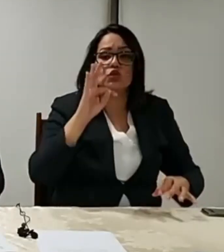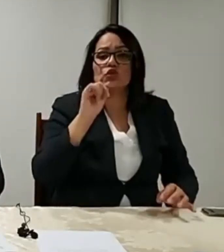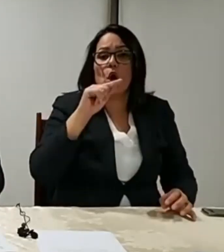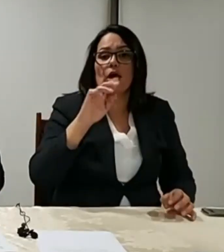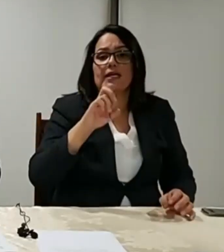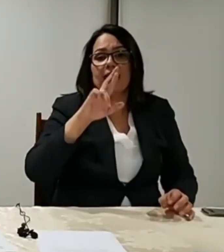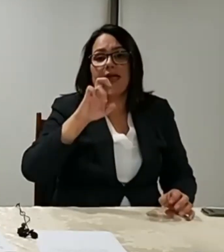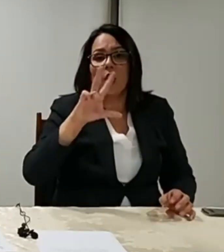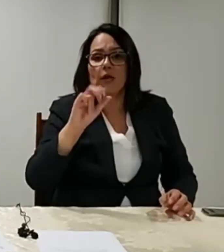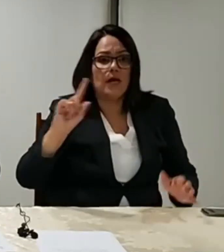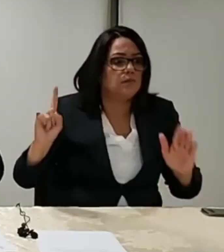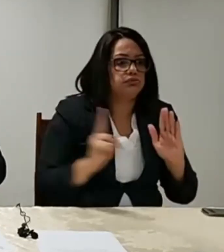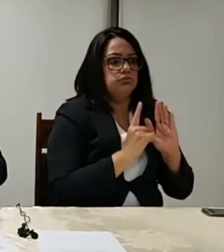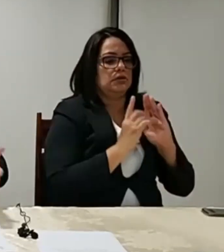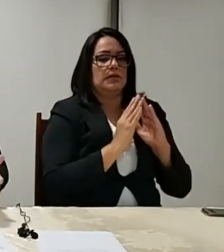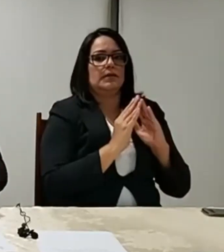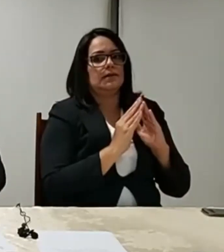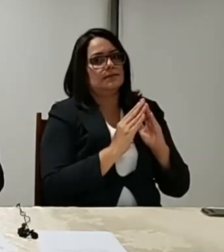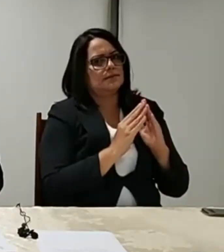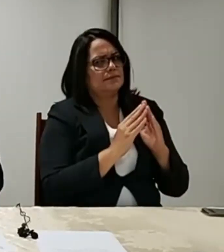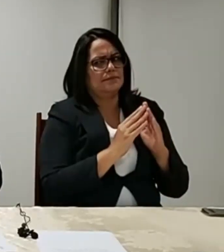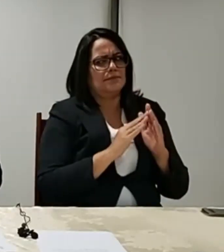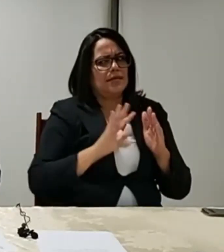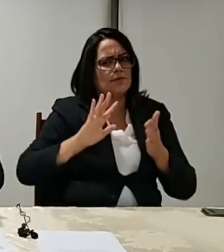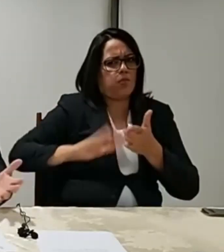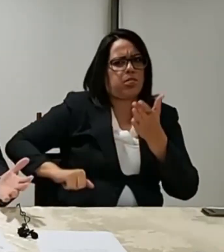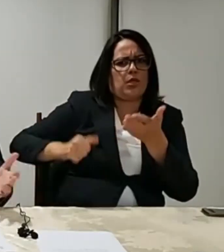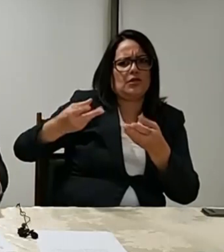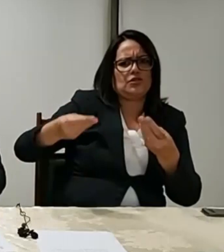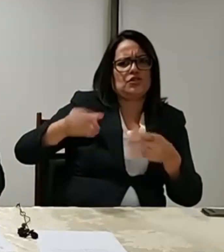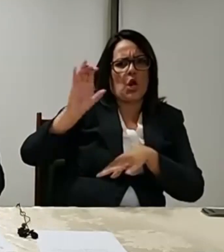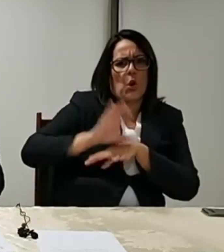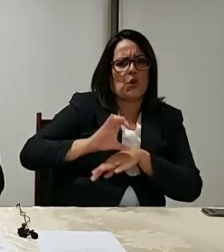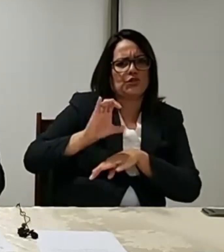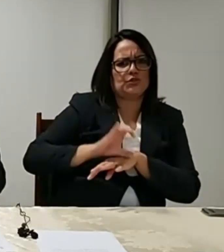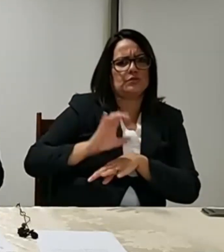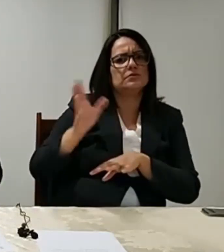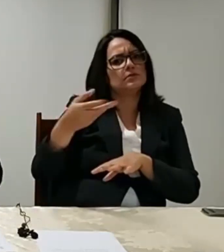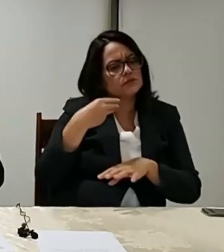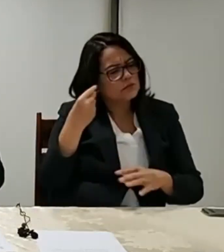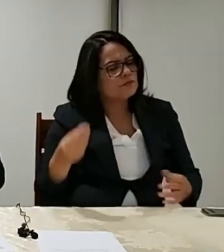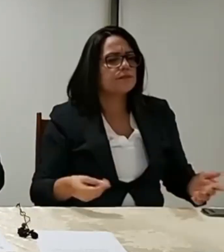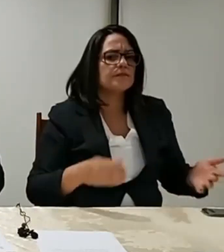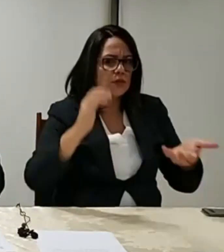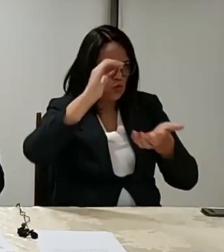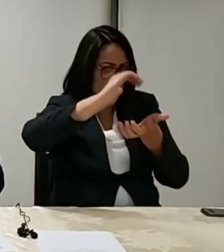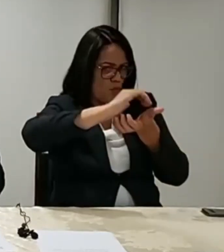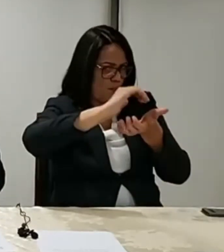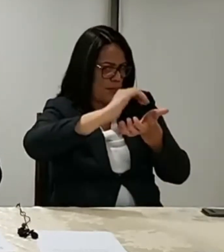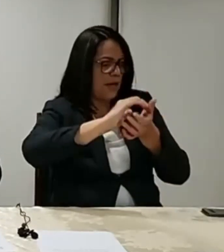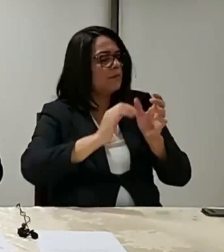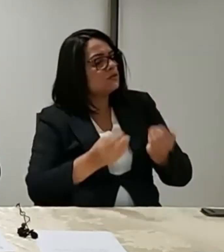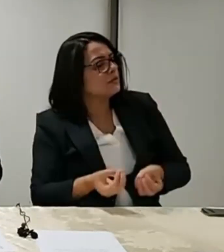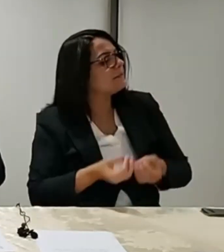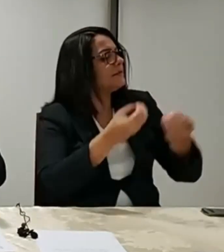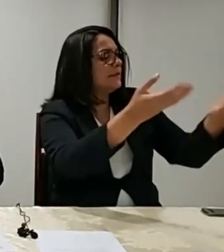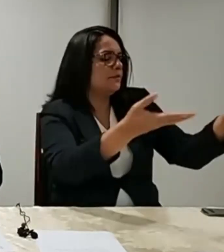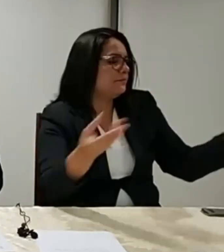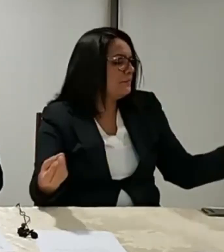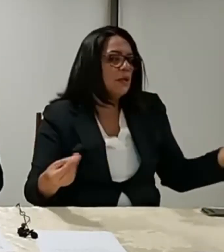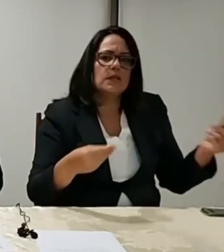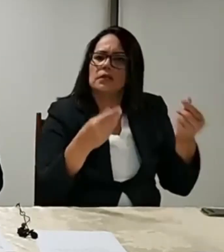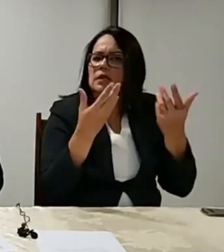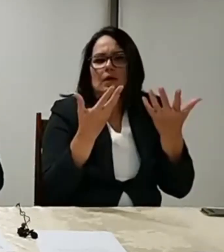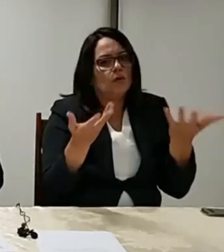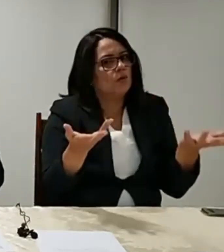Então, entramos com essa adinha no Supremo. O Supremo vai decidir. Não vou emitir